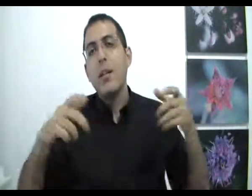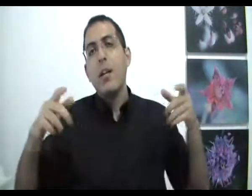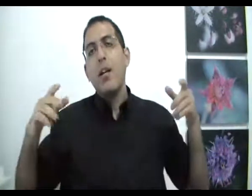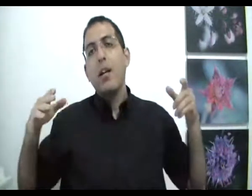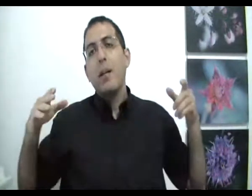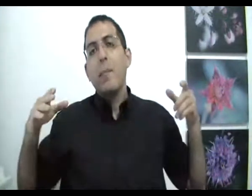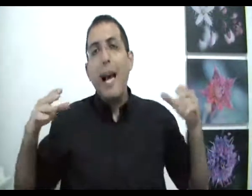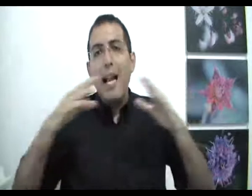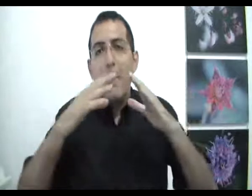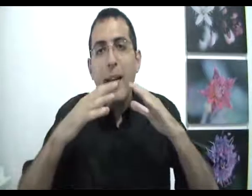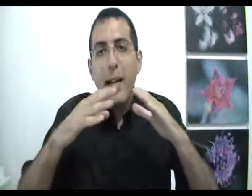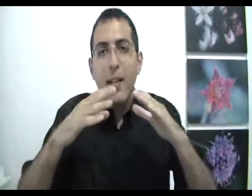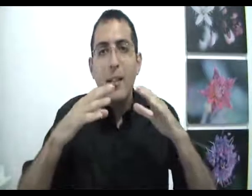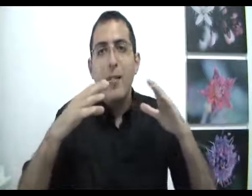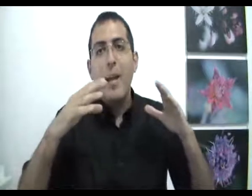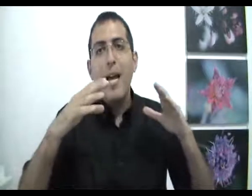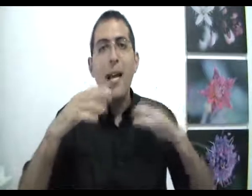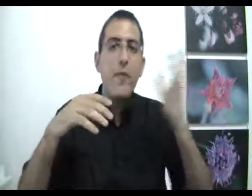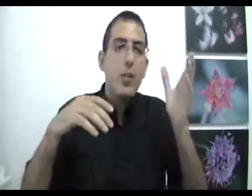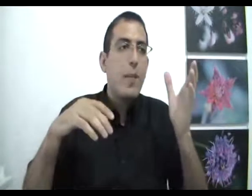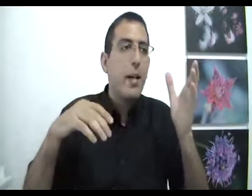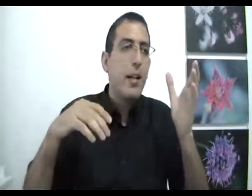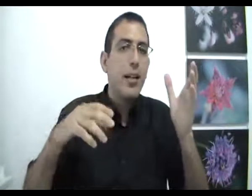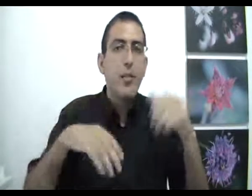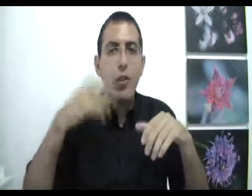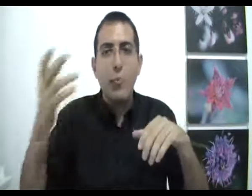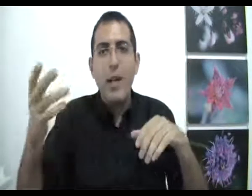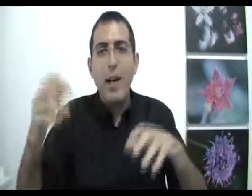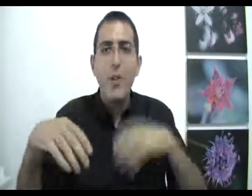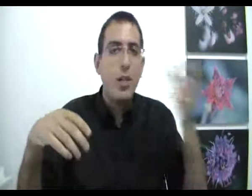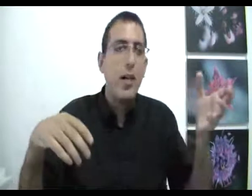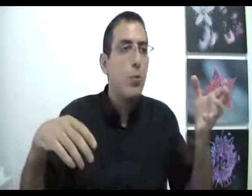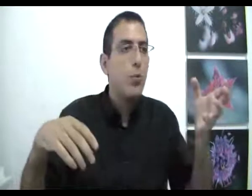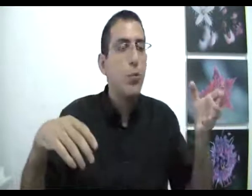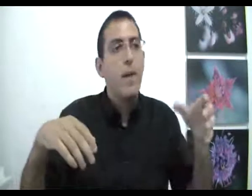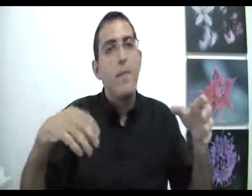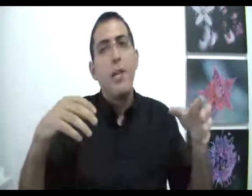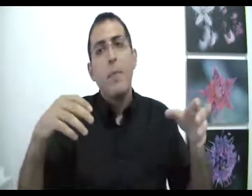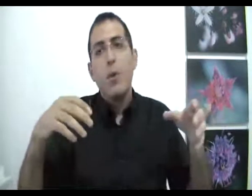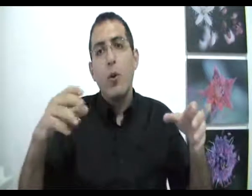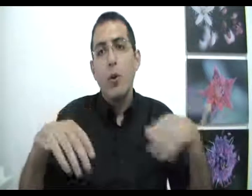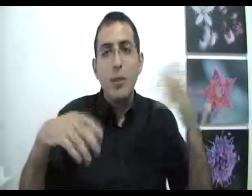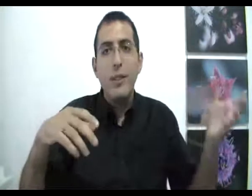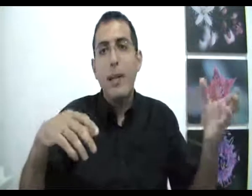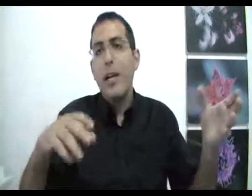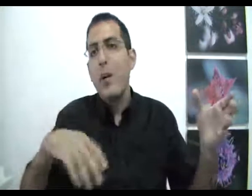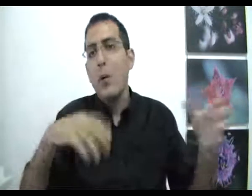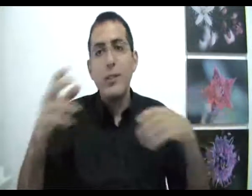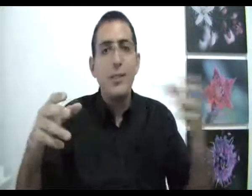מעל הבחירה ומעל ההפך של הבחירה, נגיד שיש בחירה ויש הקראיות, או חוסר בחירה או חוסר